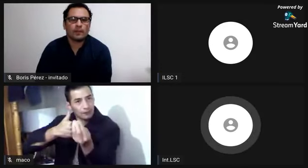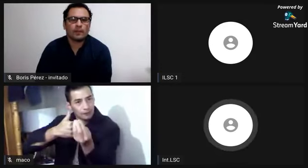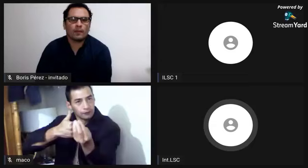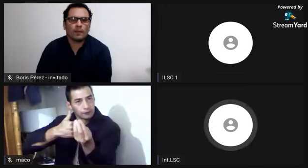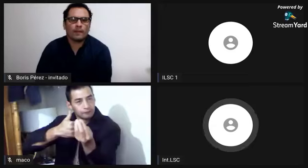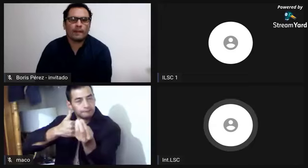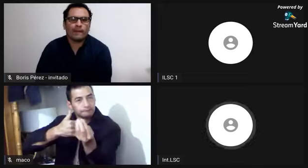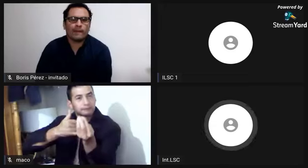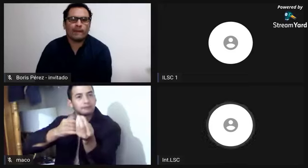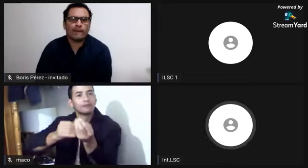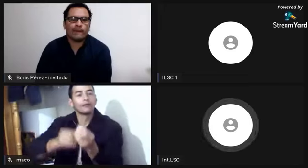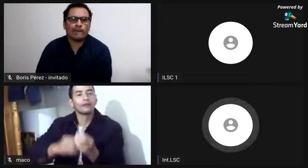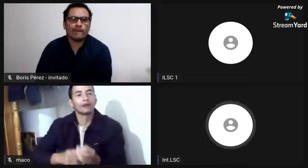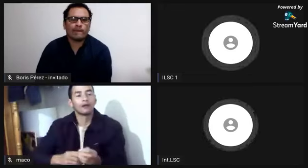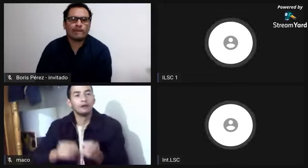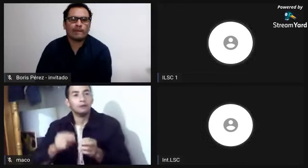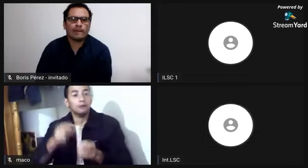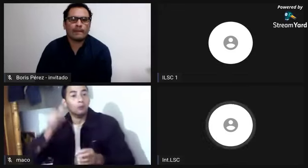Hola,